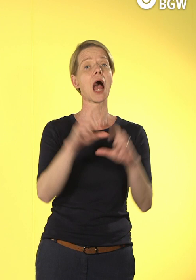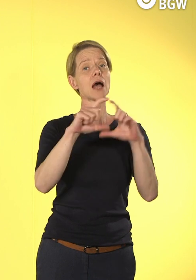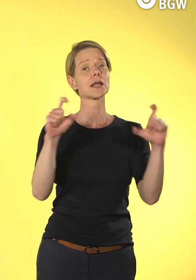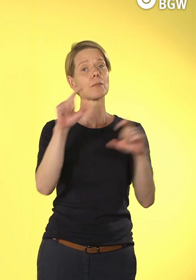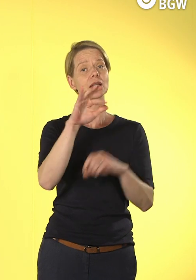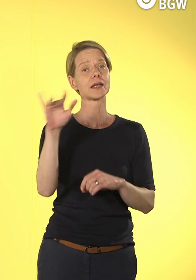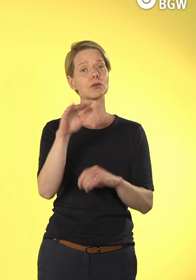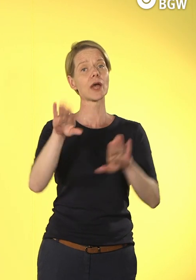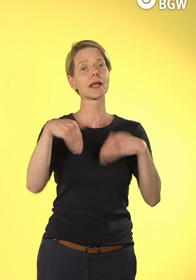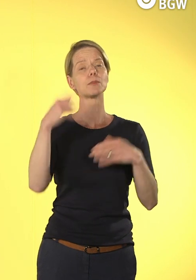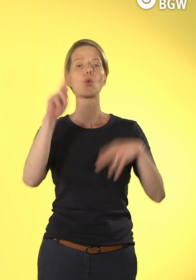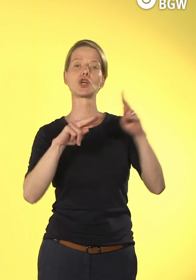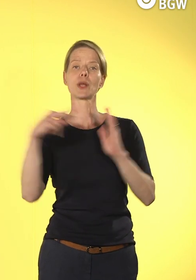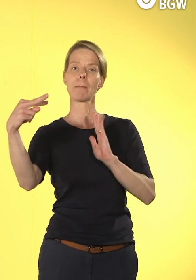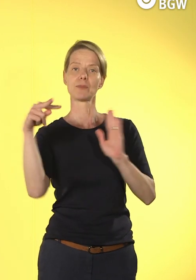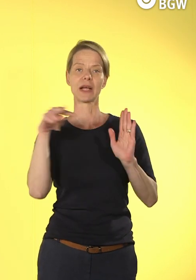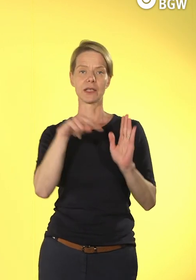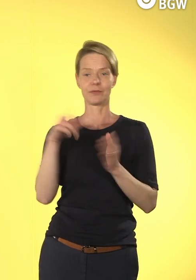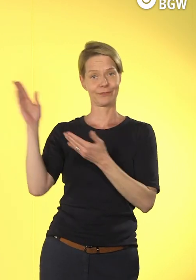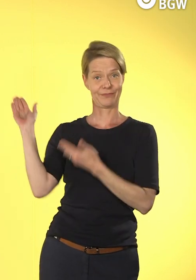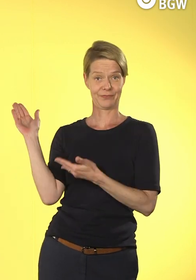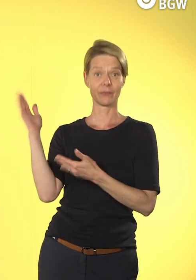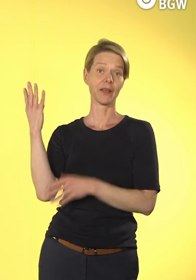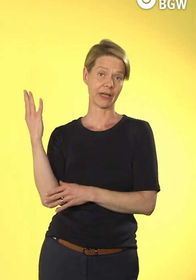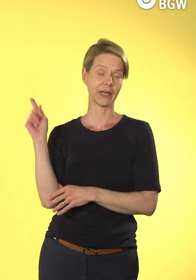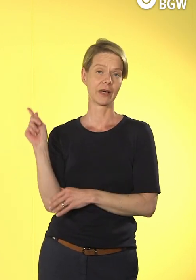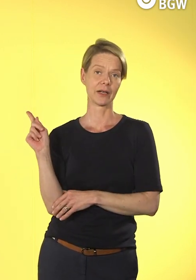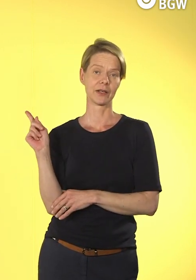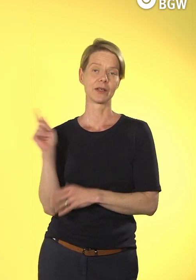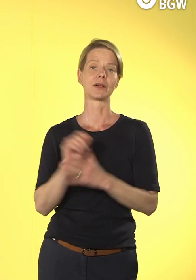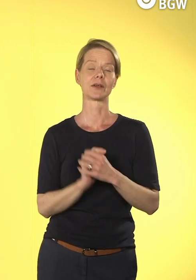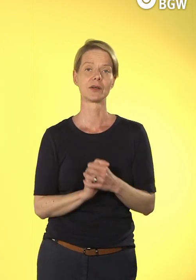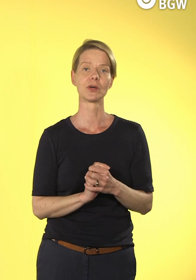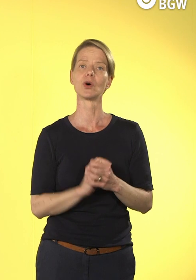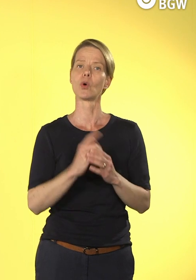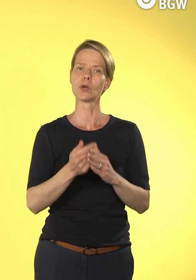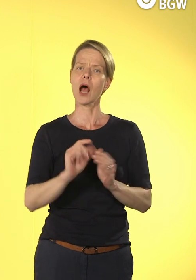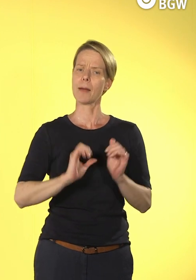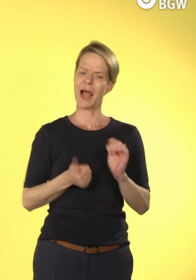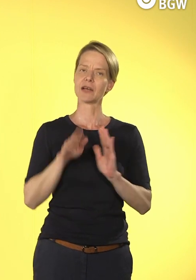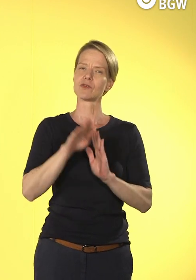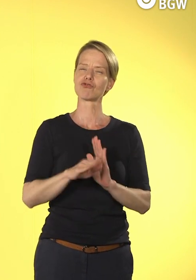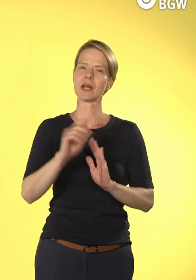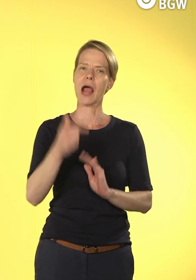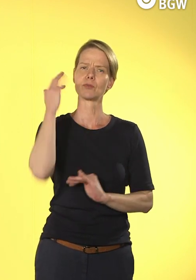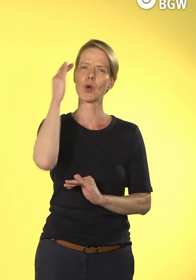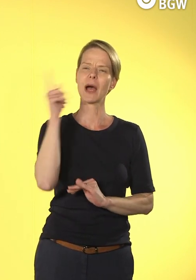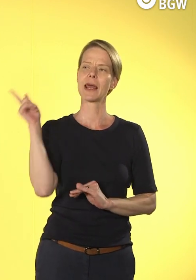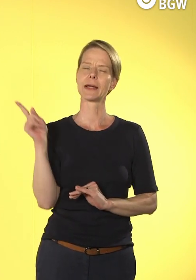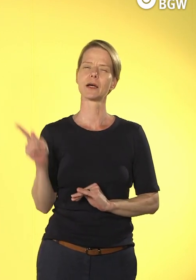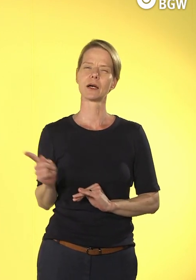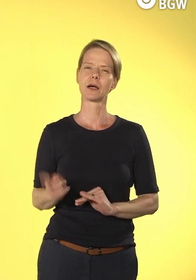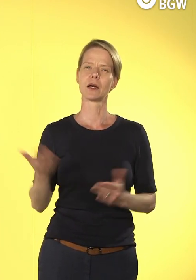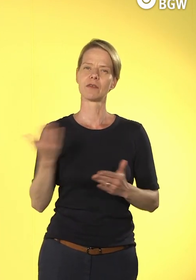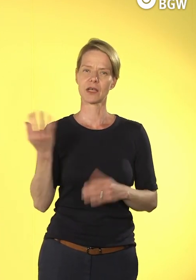Beispielen. So kann man an das Thema rangehen, was eine Voraussetzung ist für das Thema Digital Readiness, bereit sein für den digitalen Wandel,